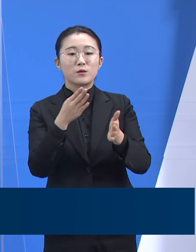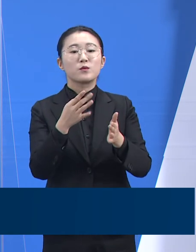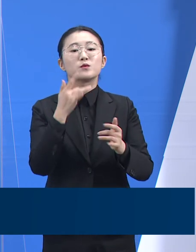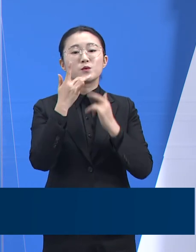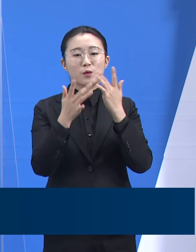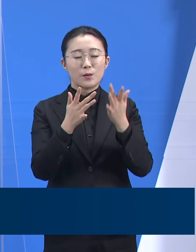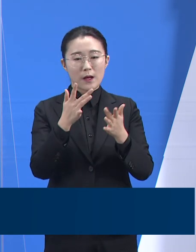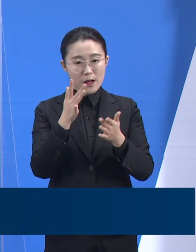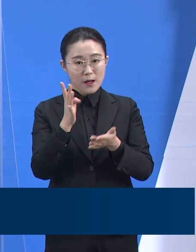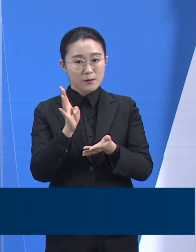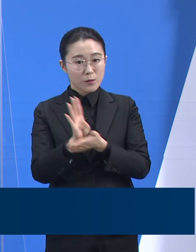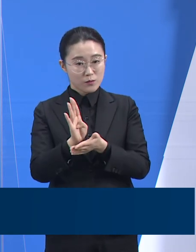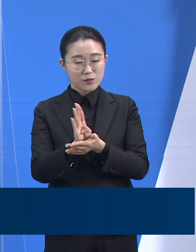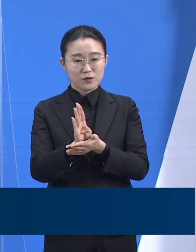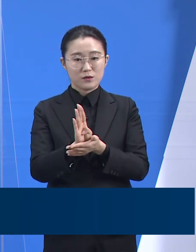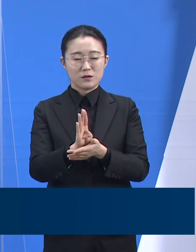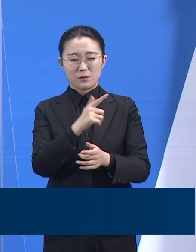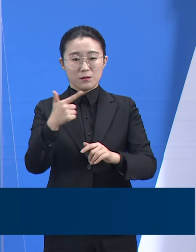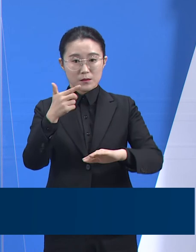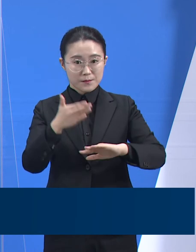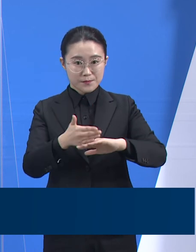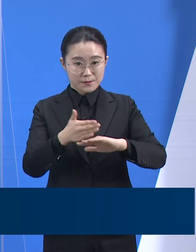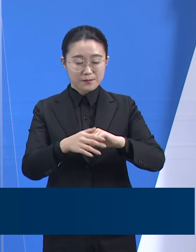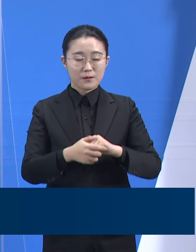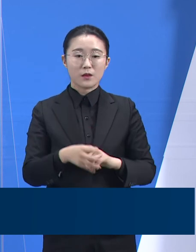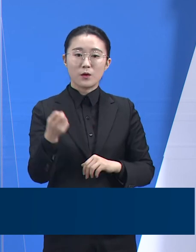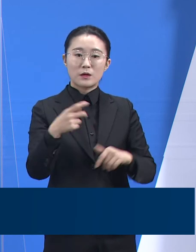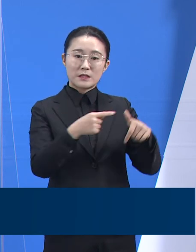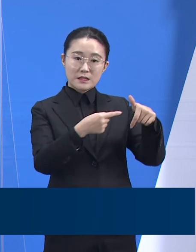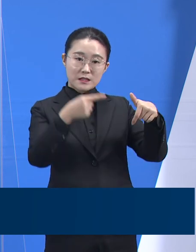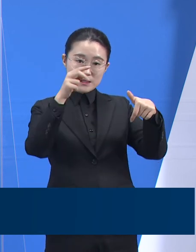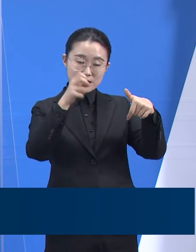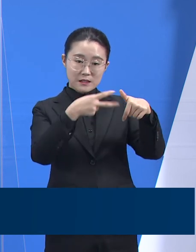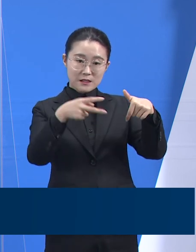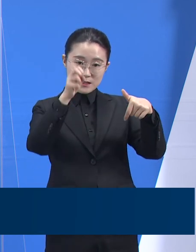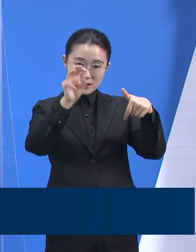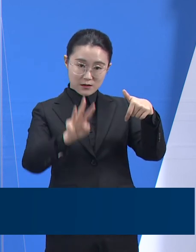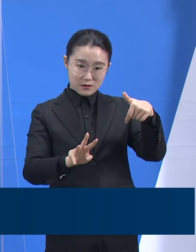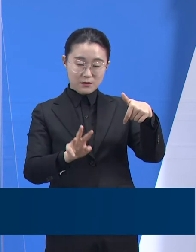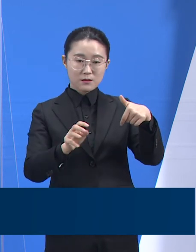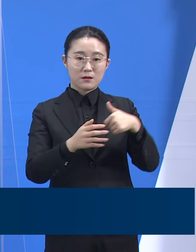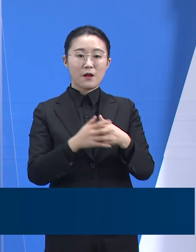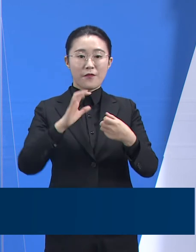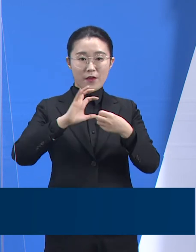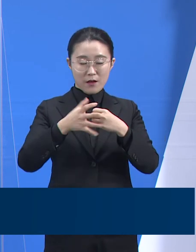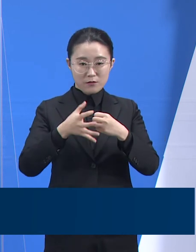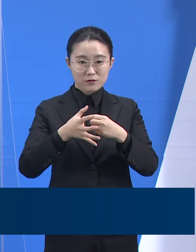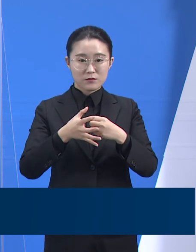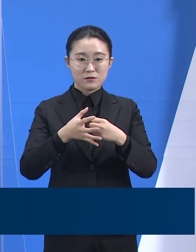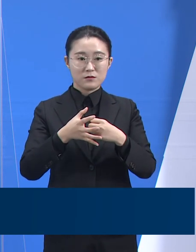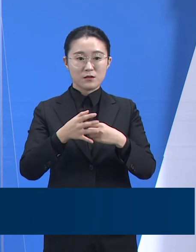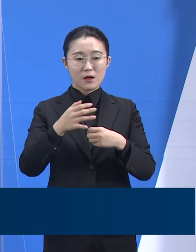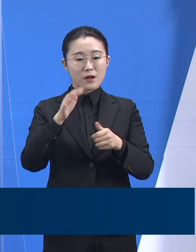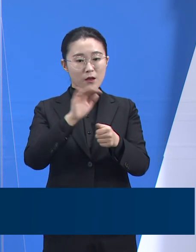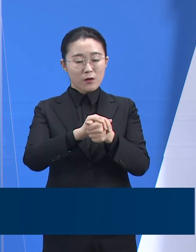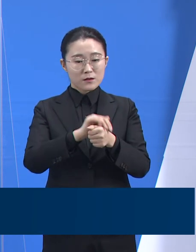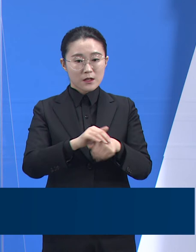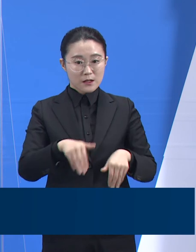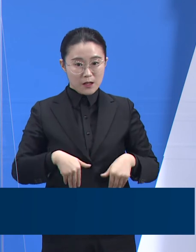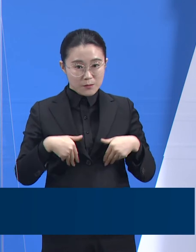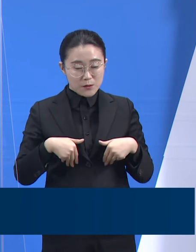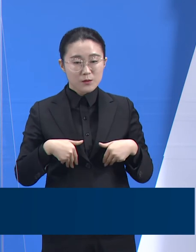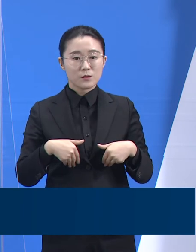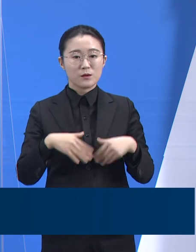감사드립니다. 인천시, 대구시, 경상북도, 전라남도, 전라북도, 충청남도 그리고